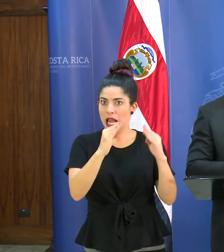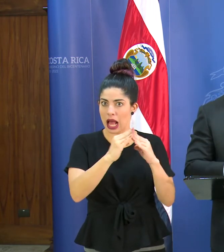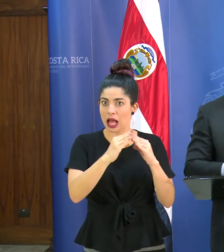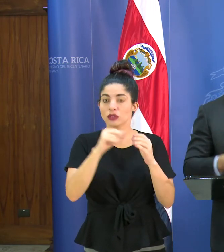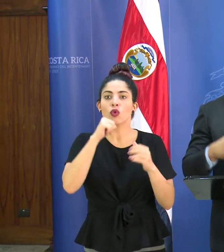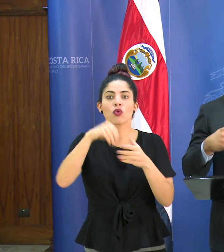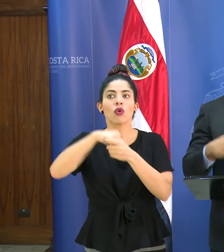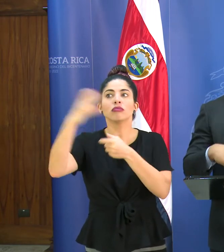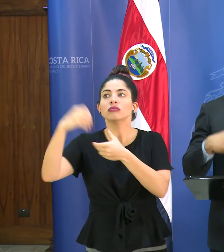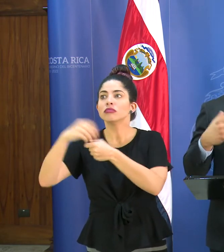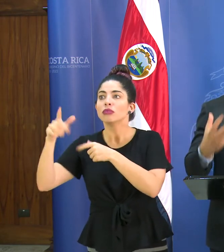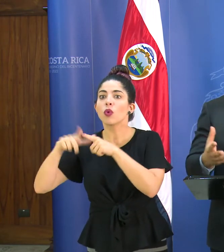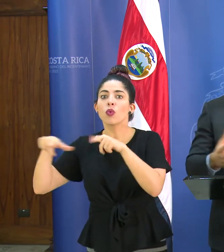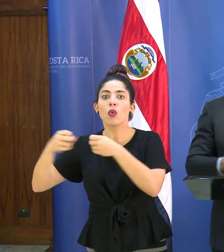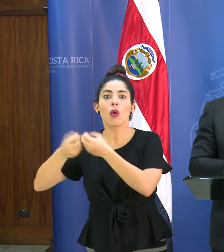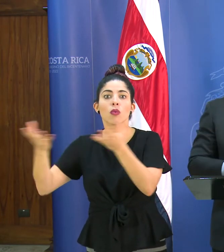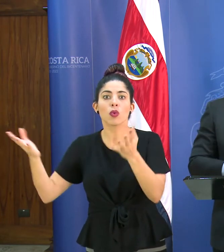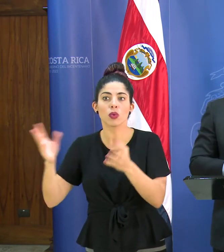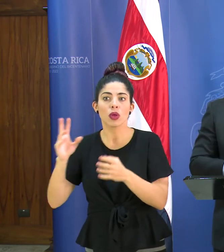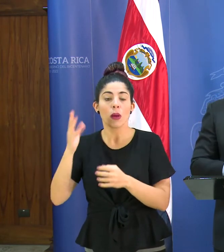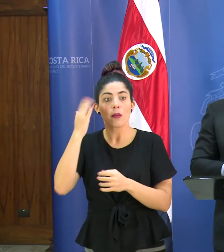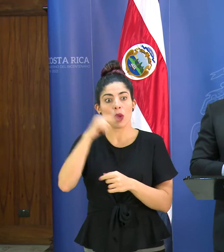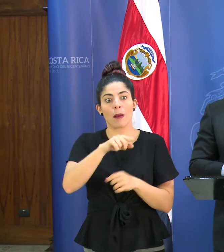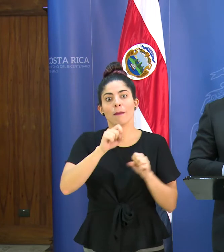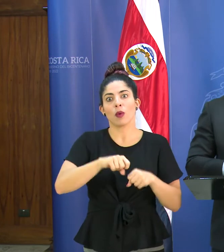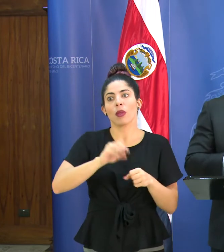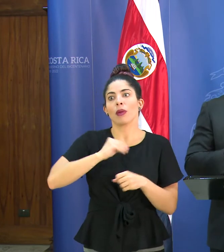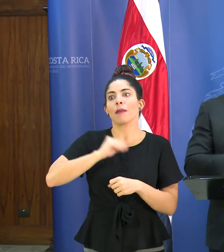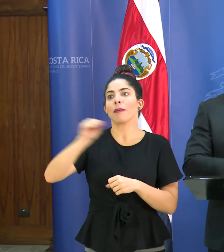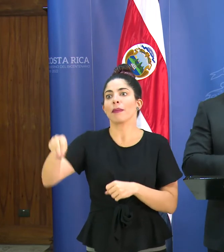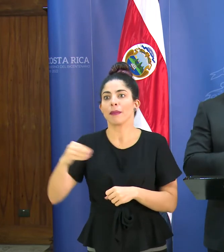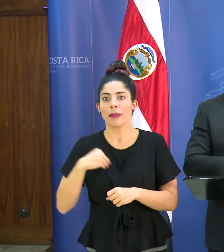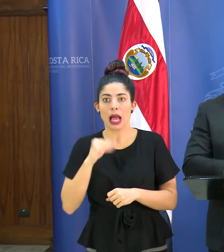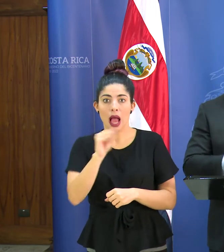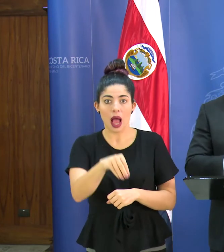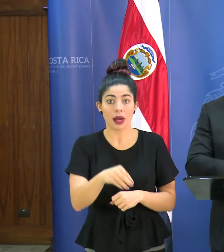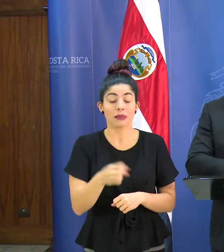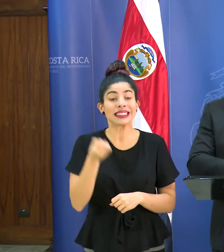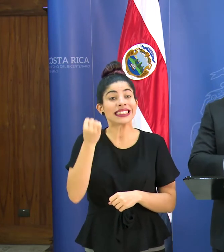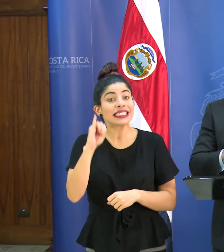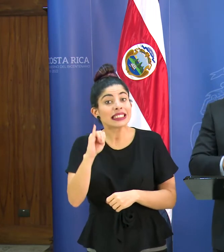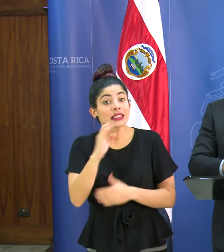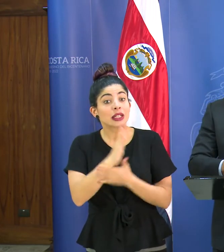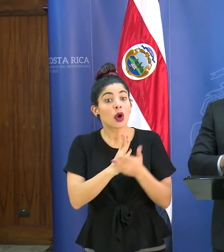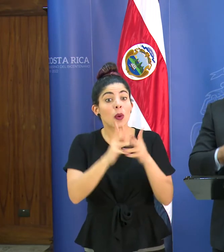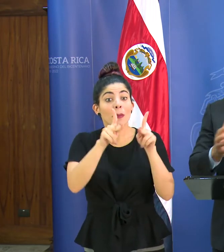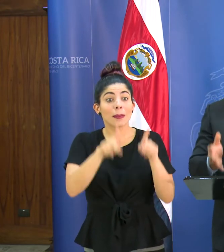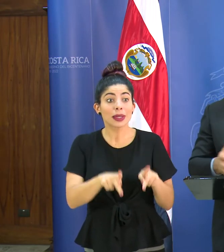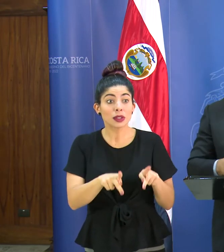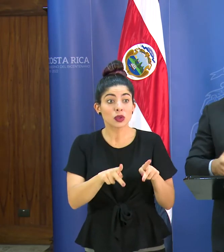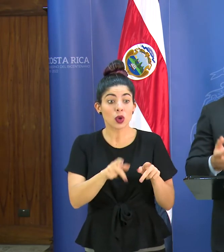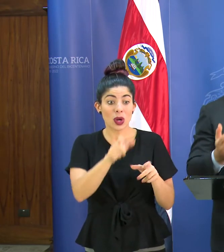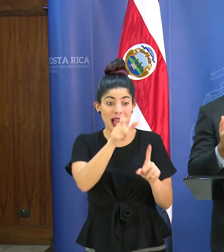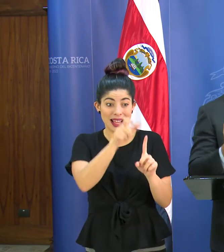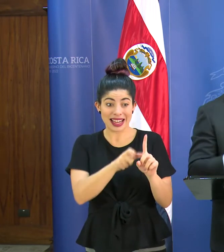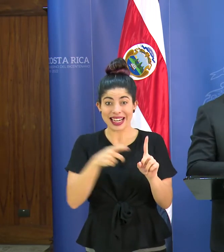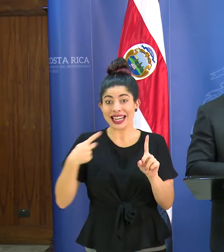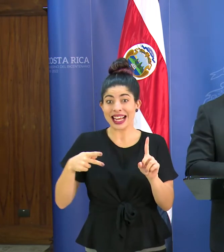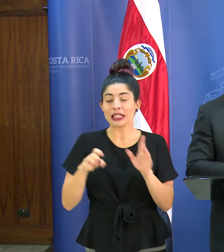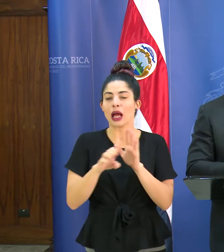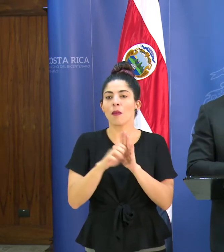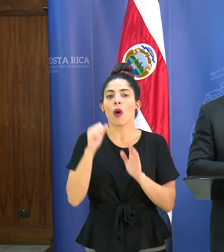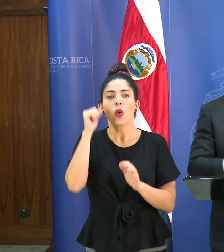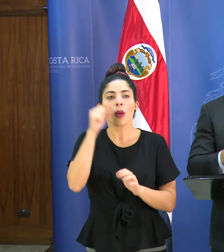abiertos para posiblemente contagiar. Y aquellas personas que son de grupos de riesgo, personas